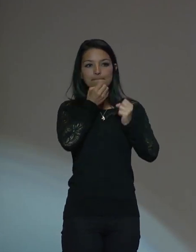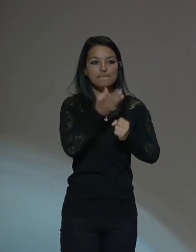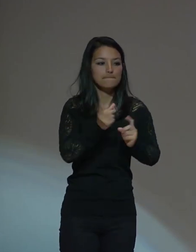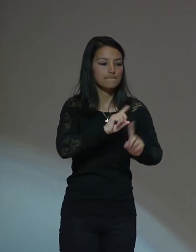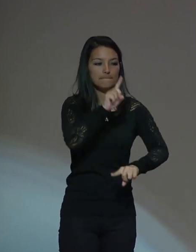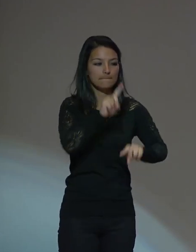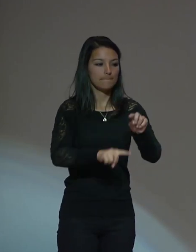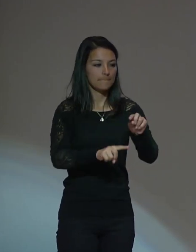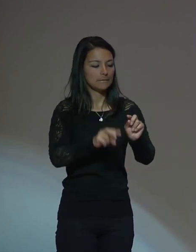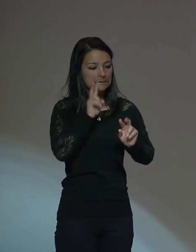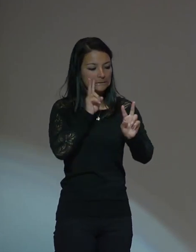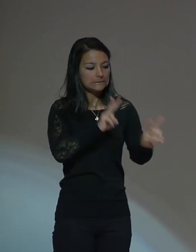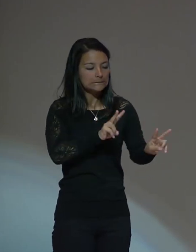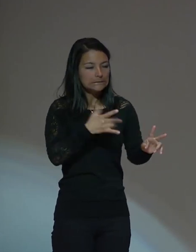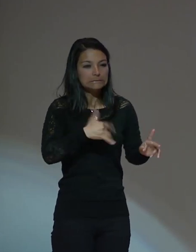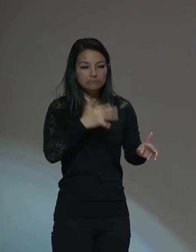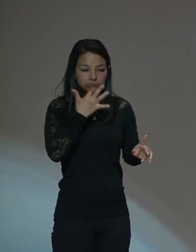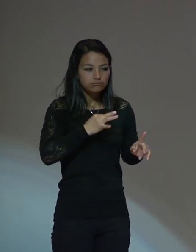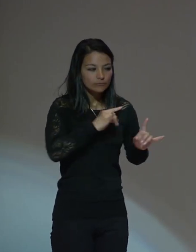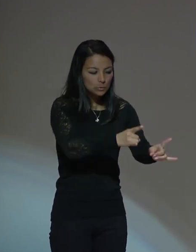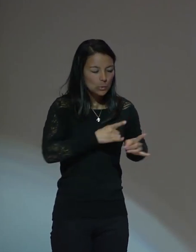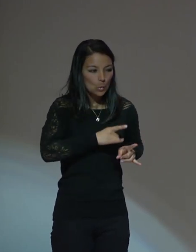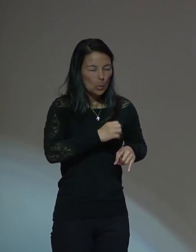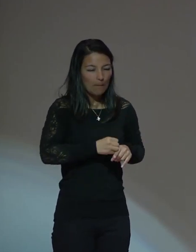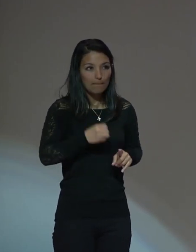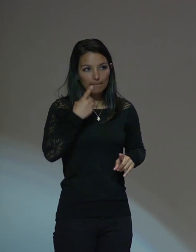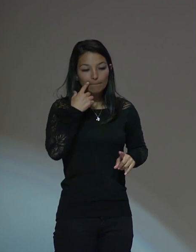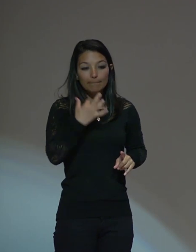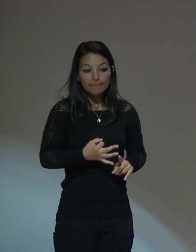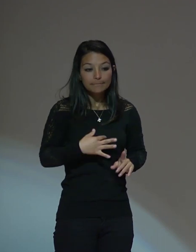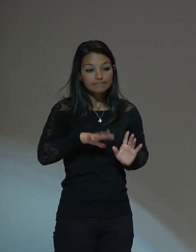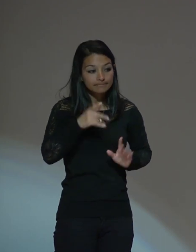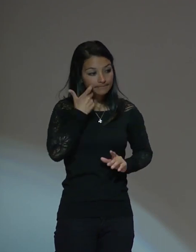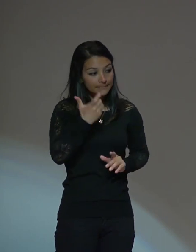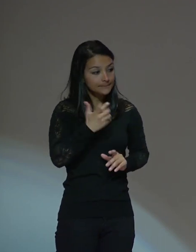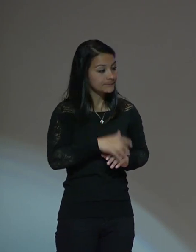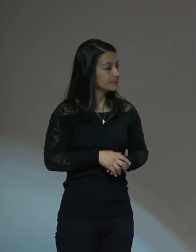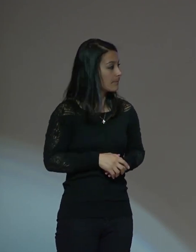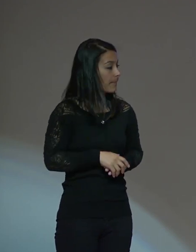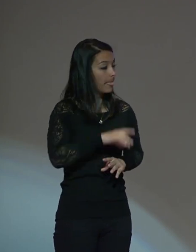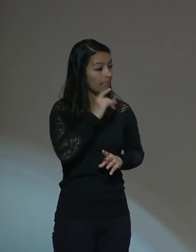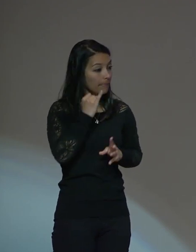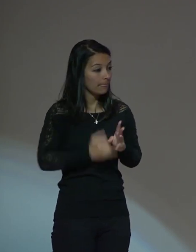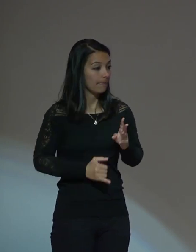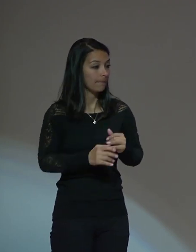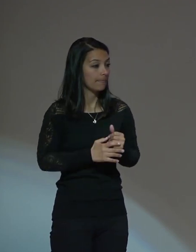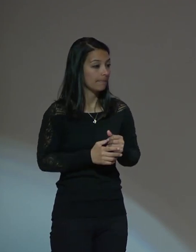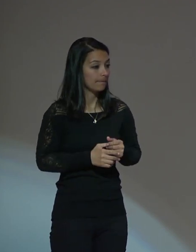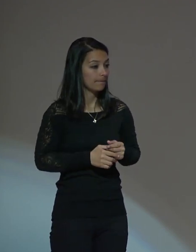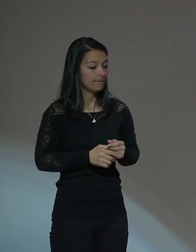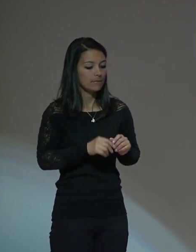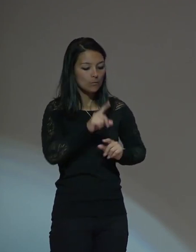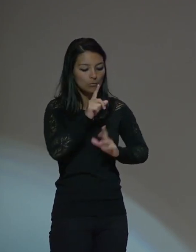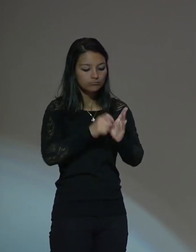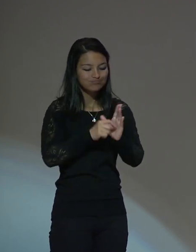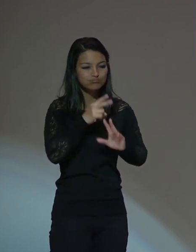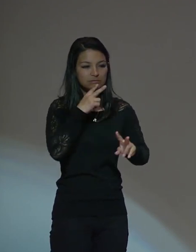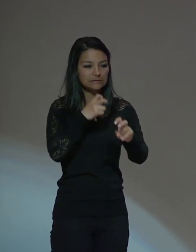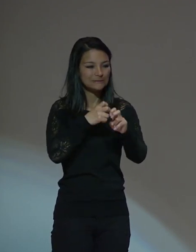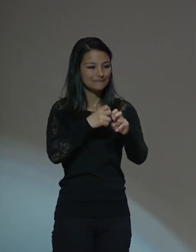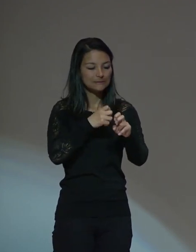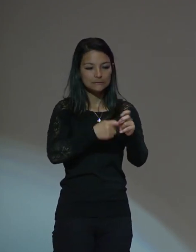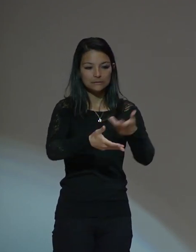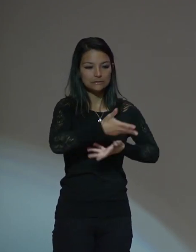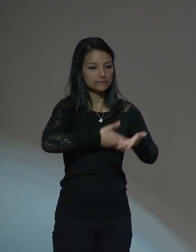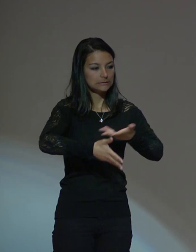eso me marcó muchísimo. Y el último punto, la dificultad del diálogo